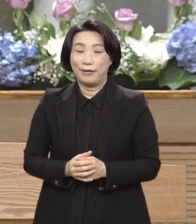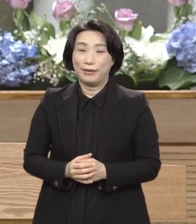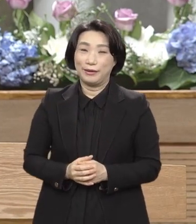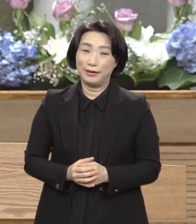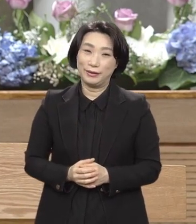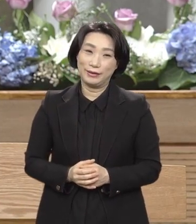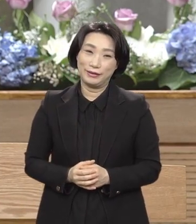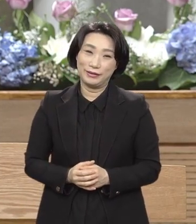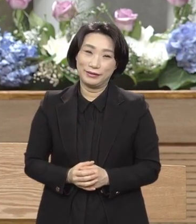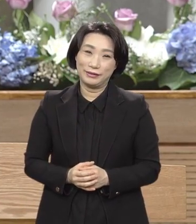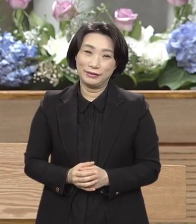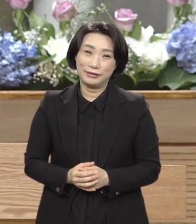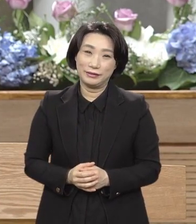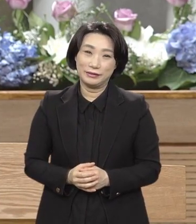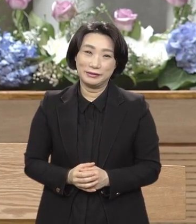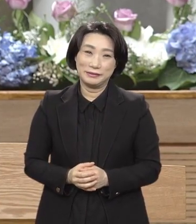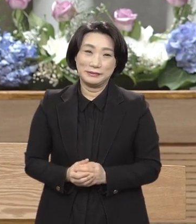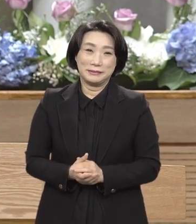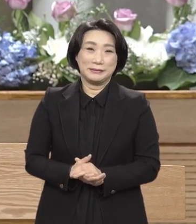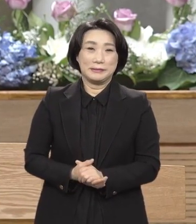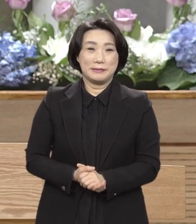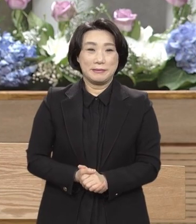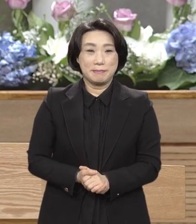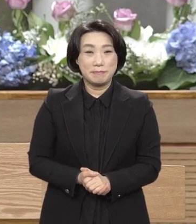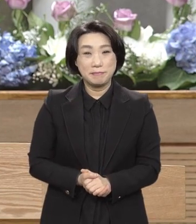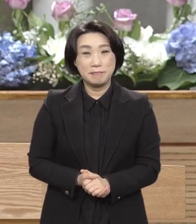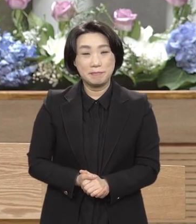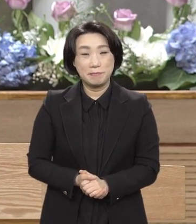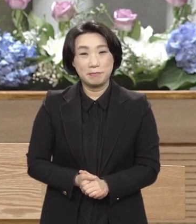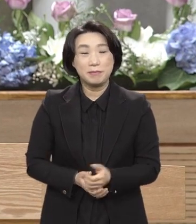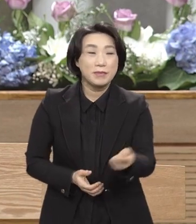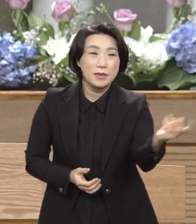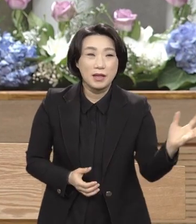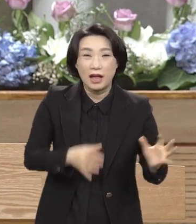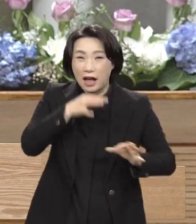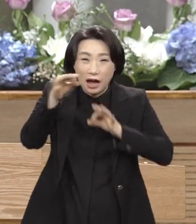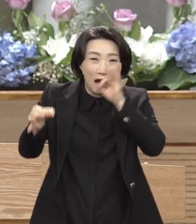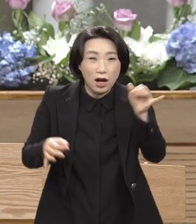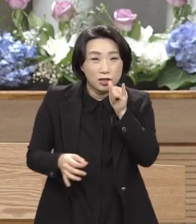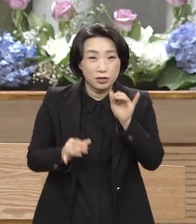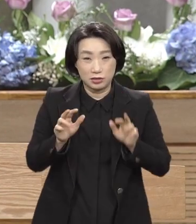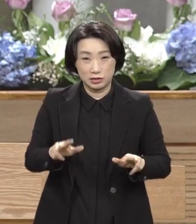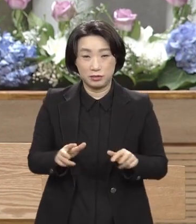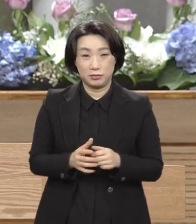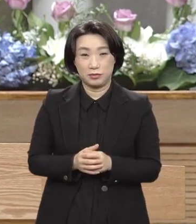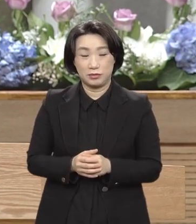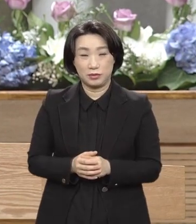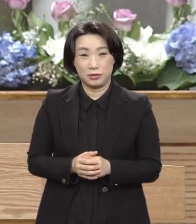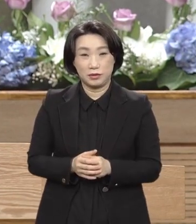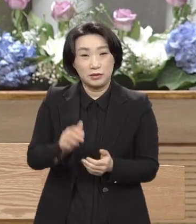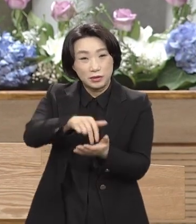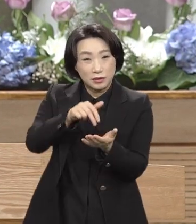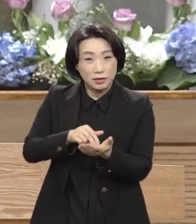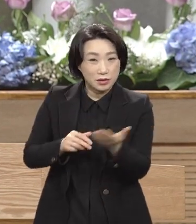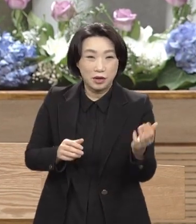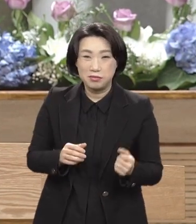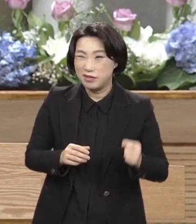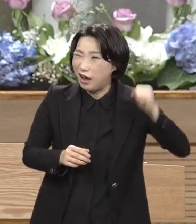나서는 거예요. 들고 나서. 지금으로 말하면 막 대목으로 나서는 거예요.